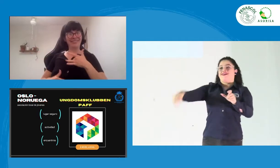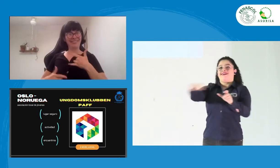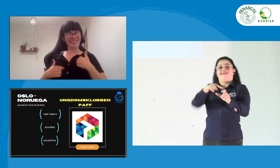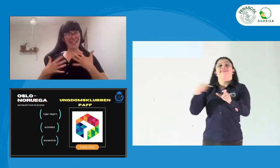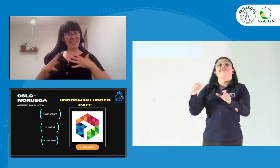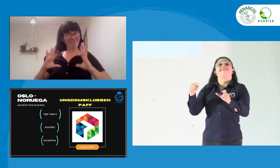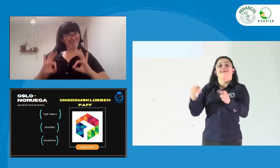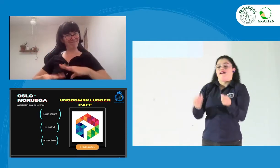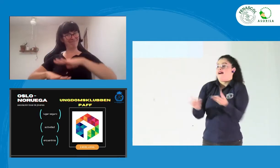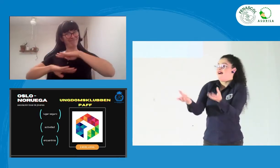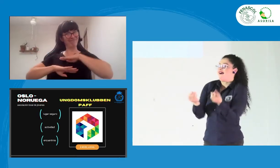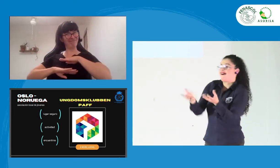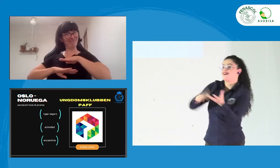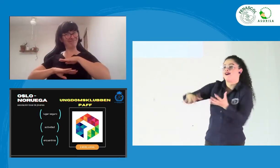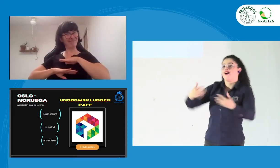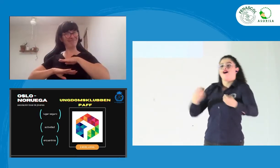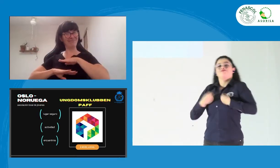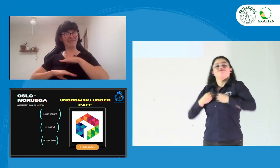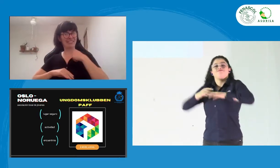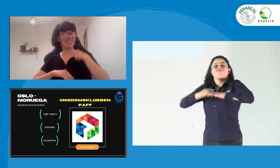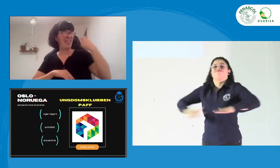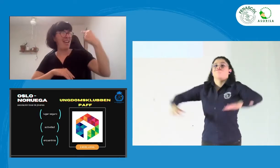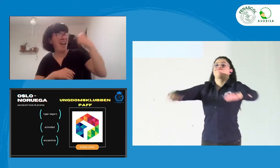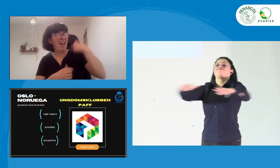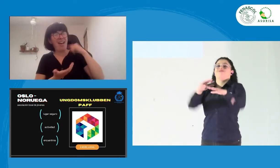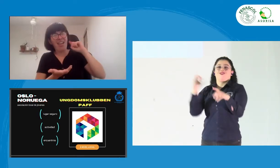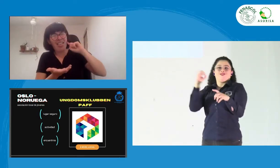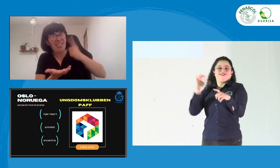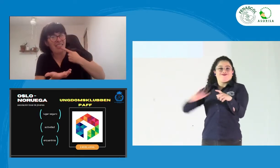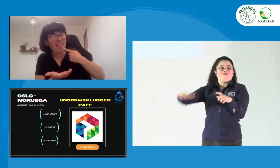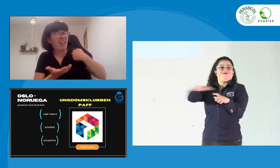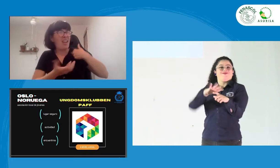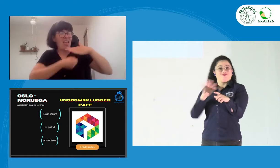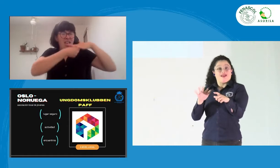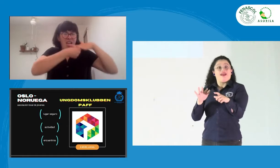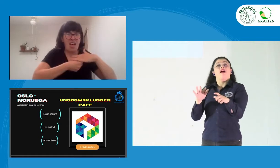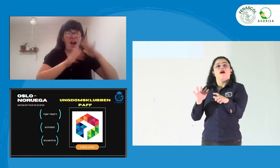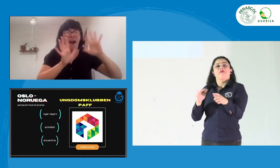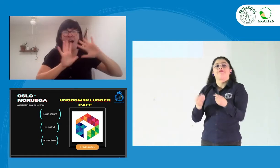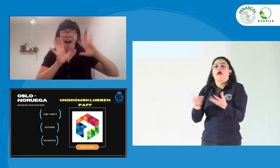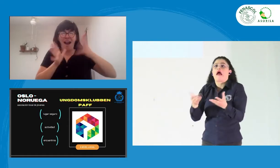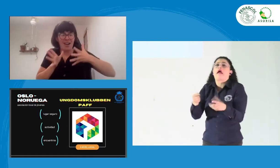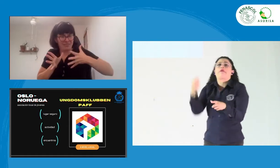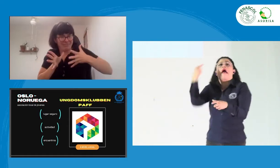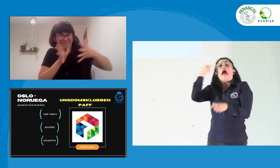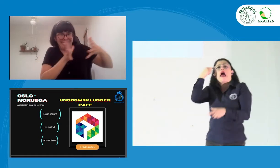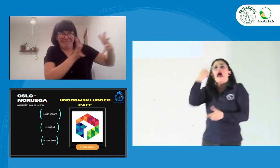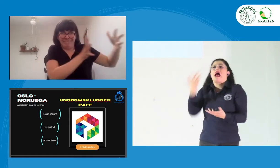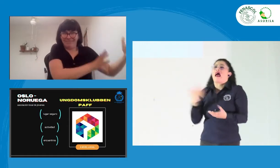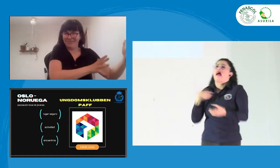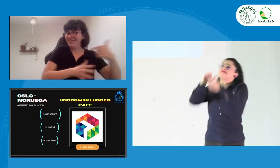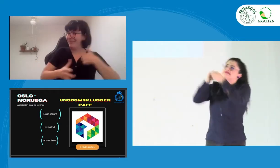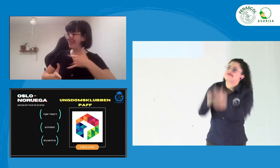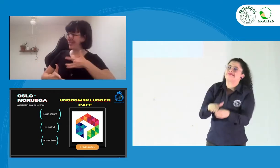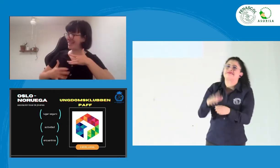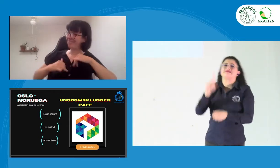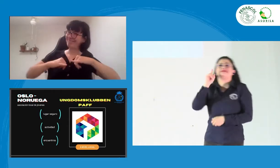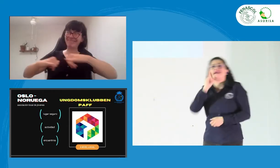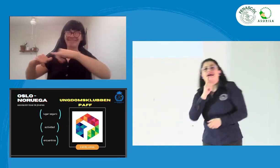el libre disfrute de los diferentes espacios sociales de la persona sorda. No pensar tanto en la